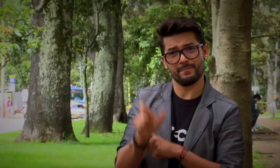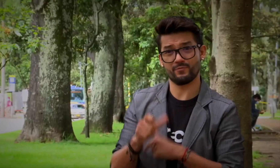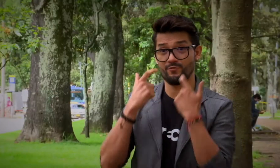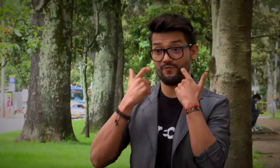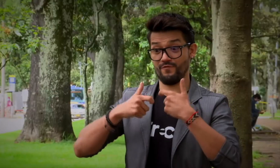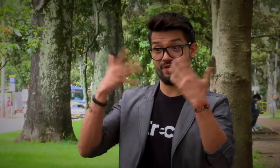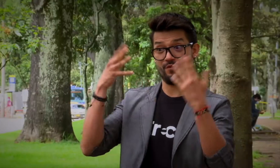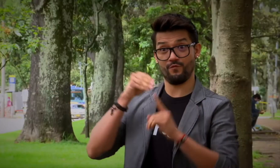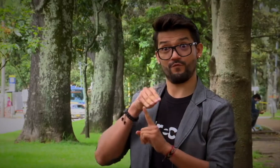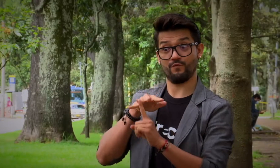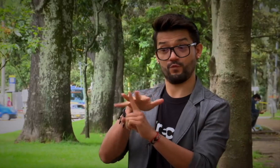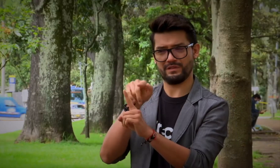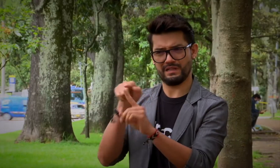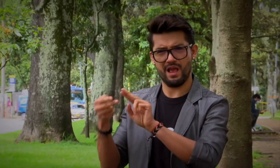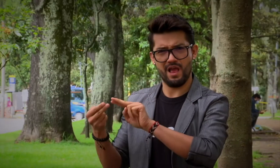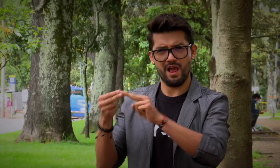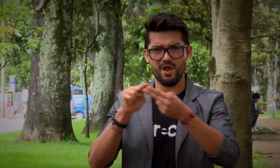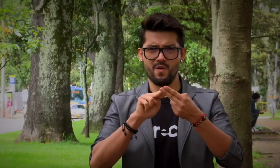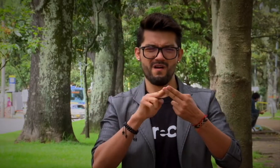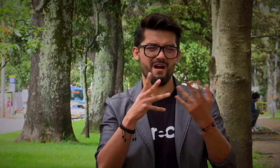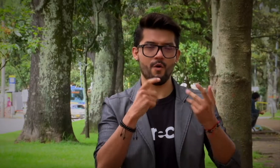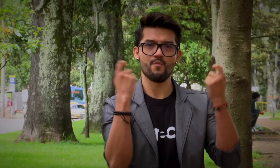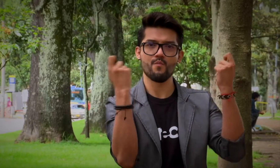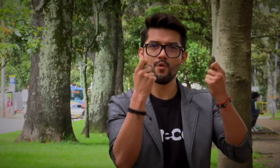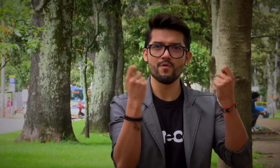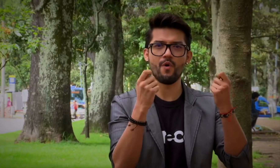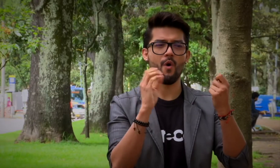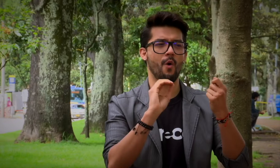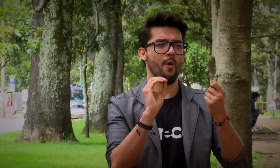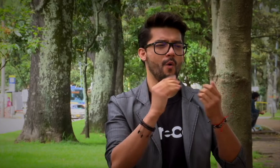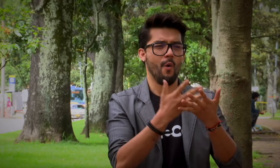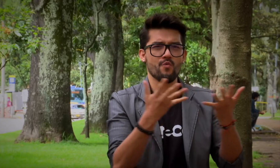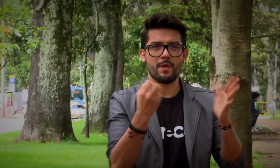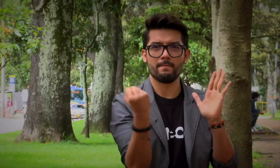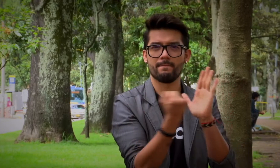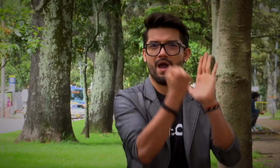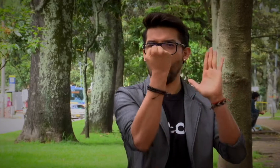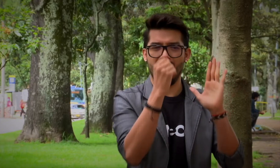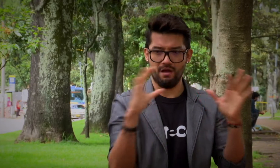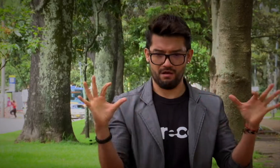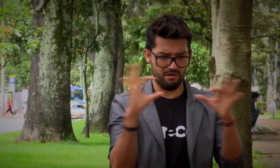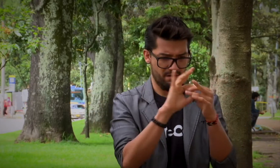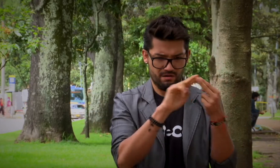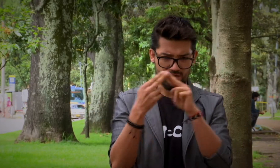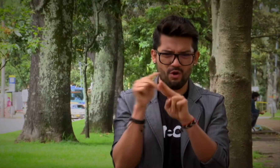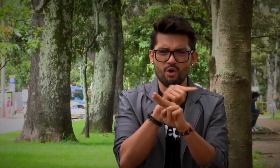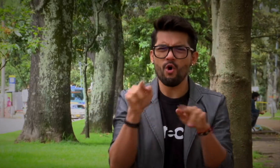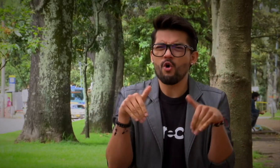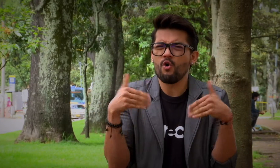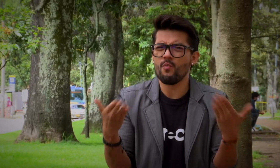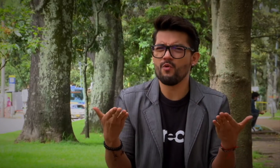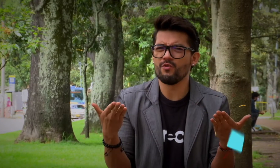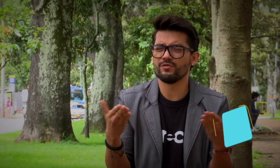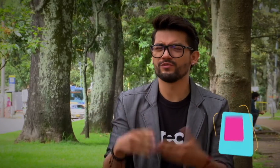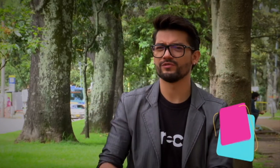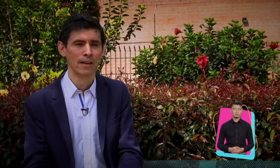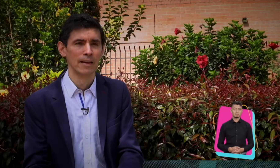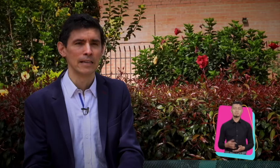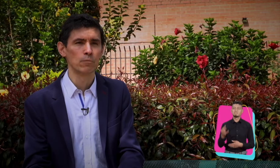¿Qué relación tienen los influenciadores con la promoción de marcas o de productos? ¿En este campo qué sucede?